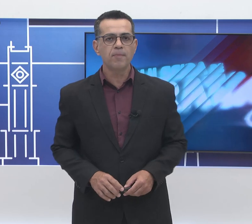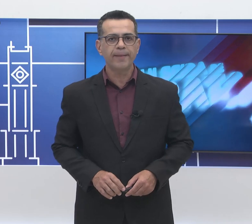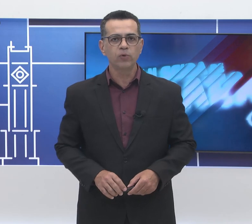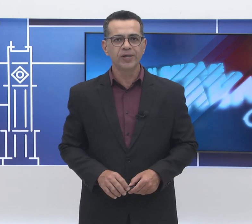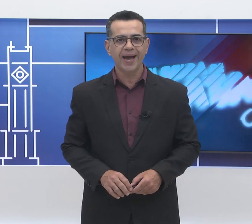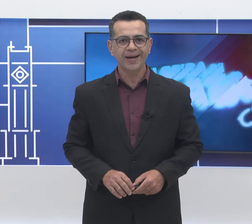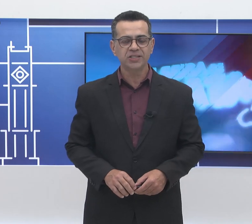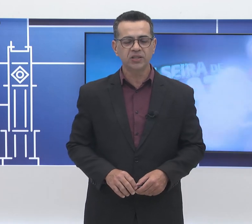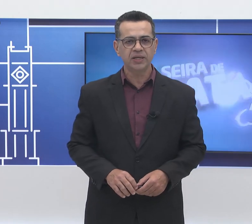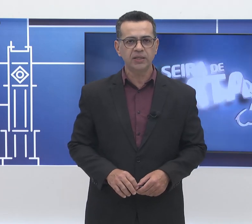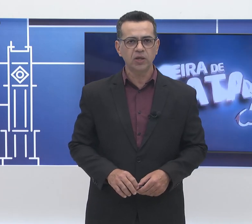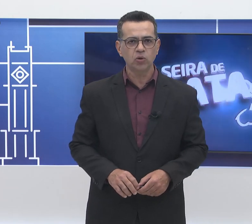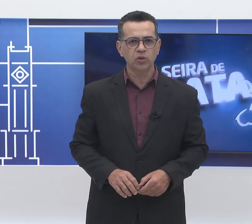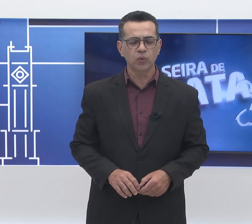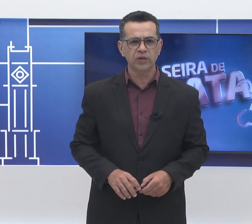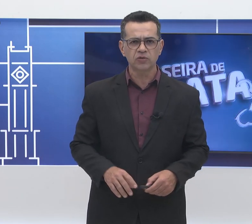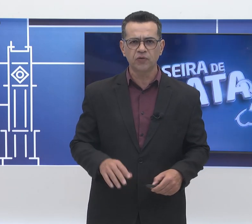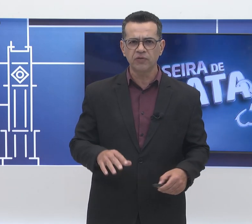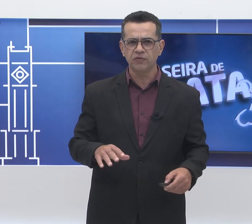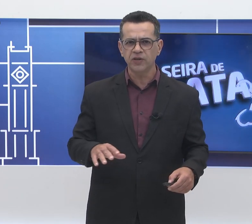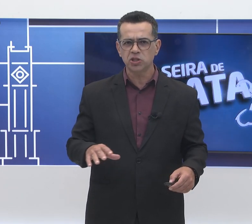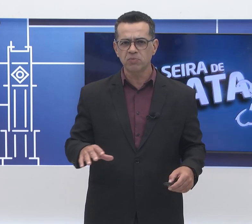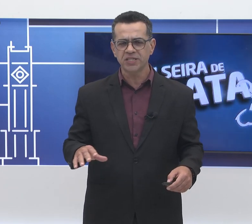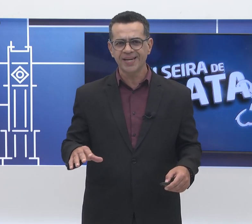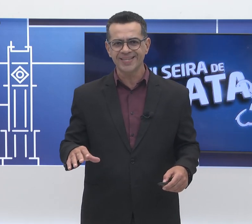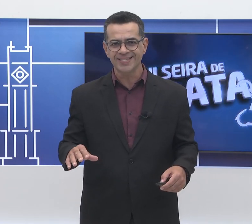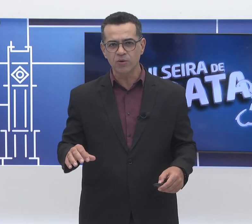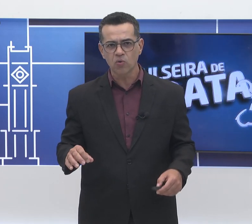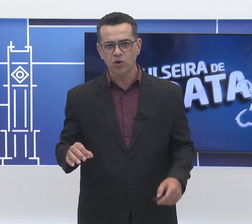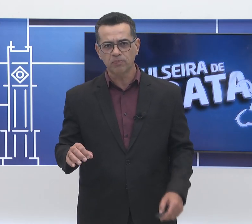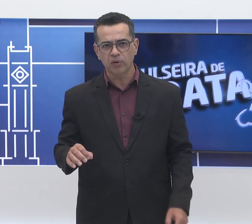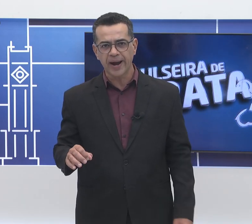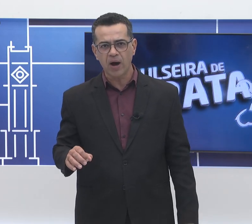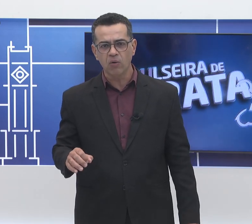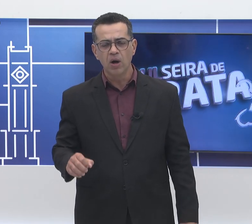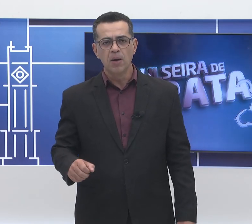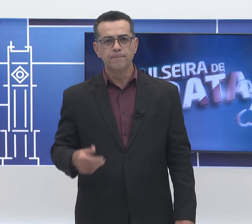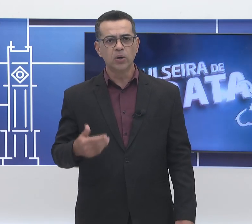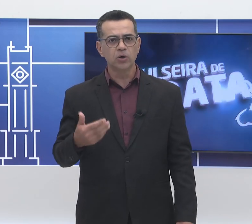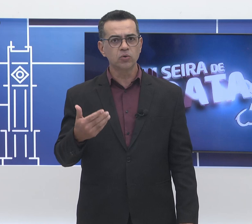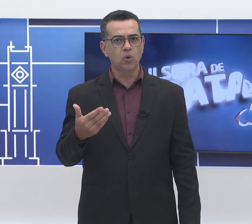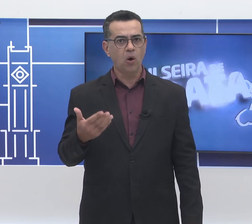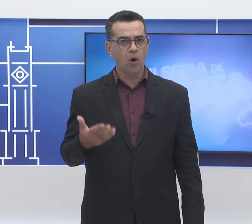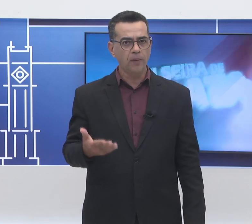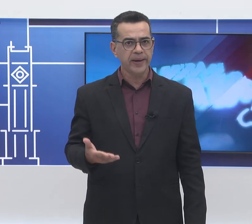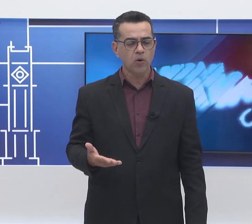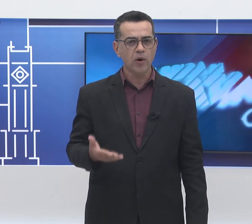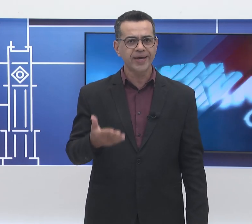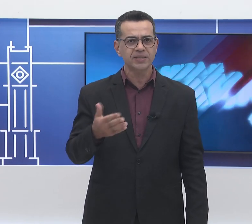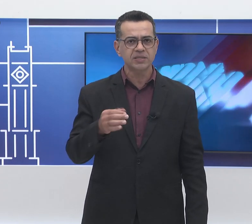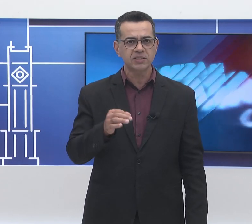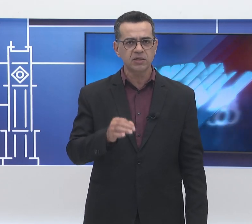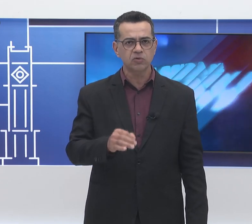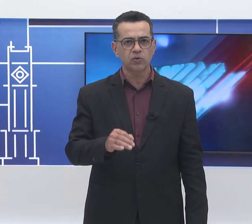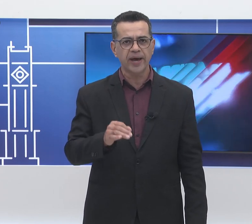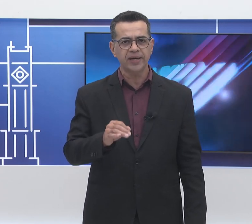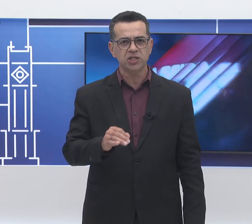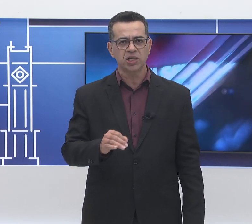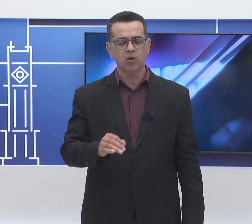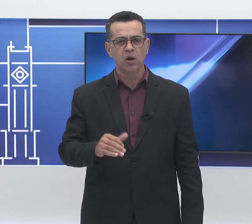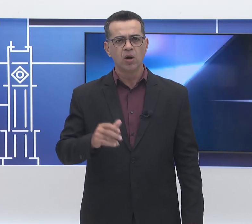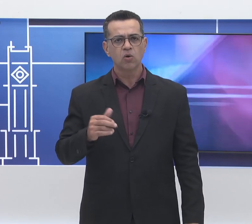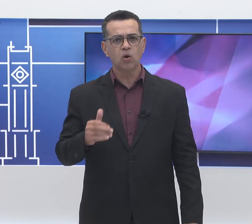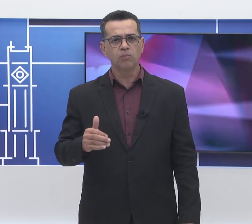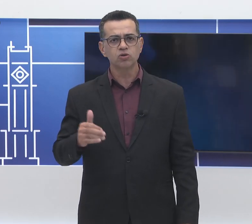uma mulher de 38 anos foi vítima de lesão corporal por um homem conhecido na